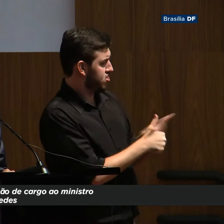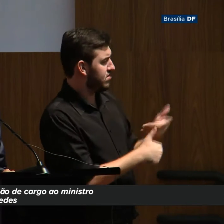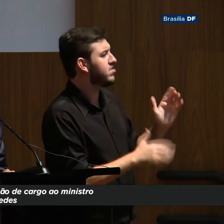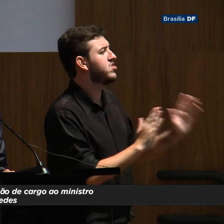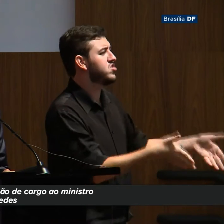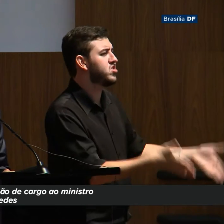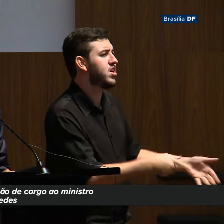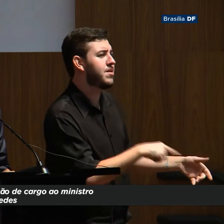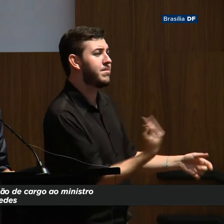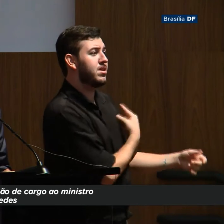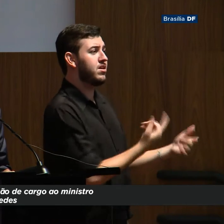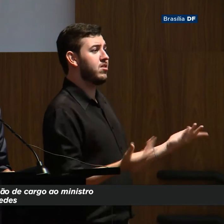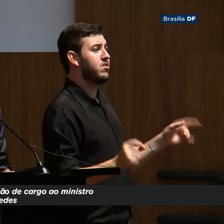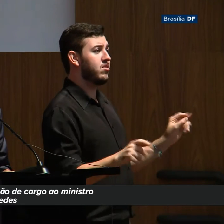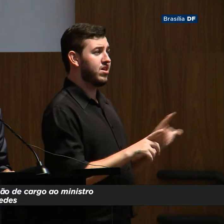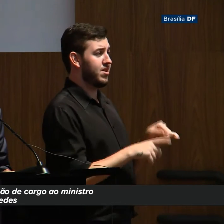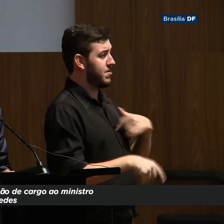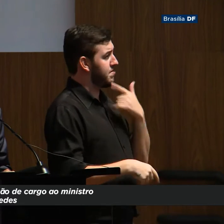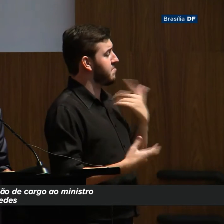contratos.